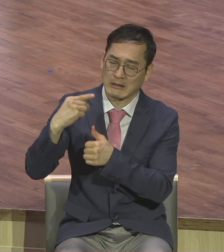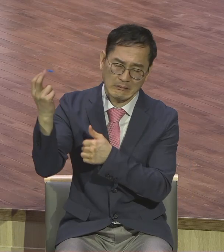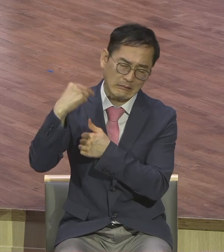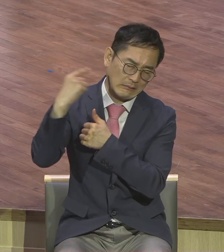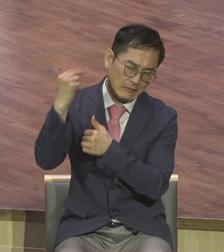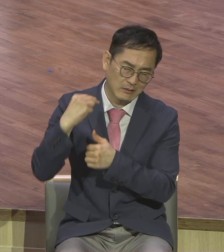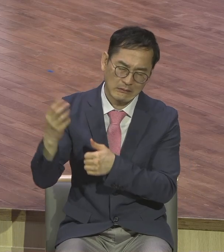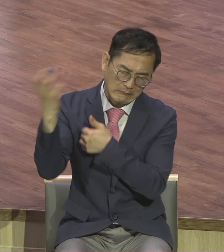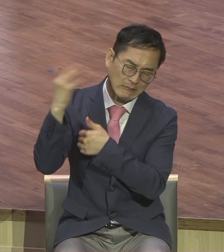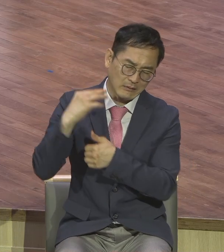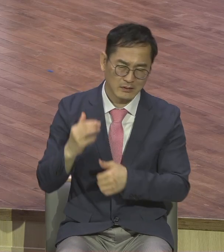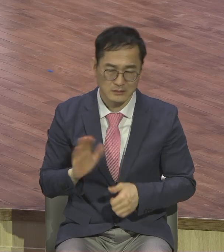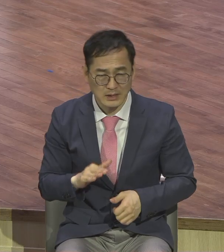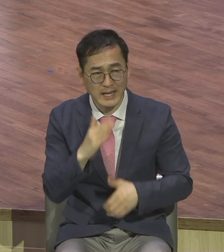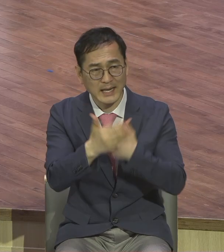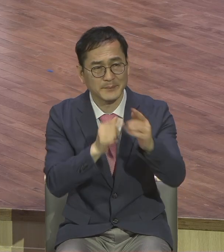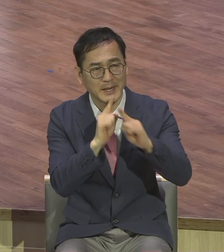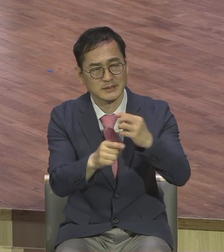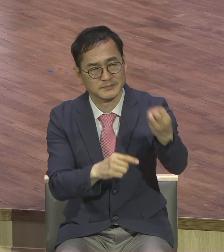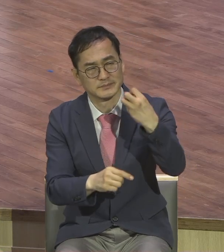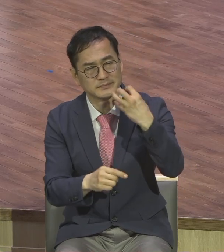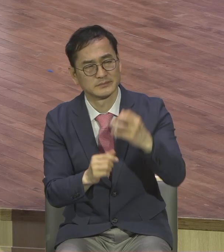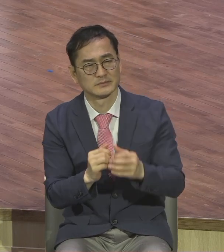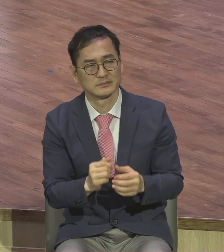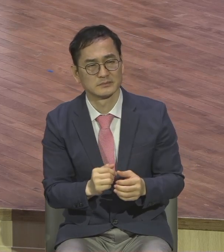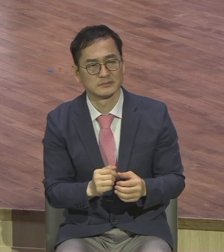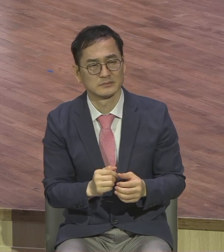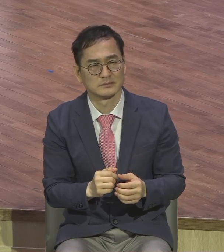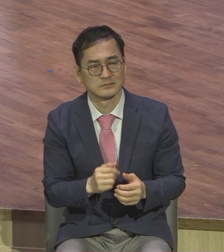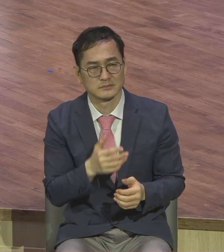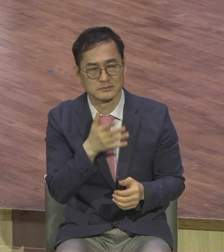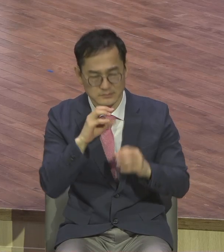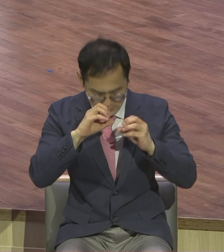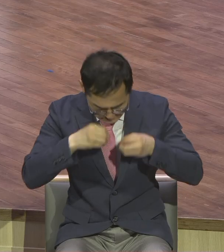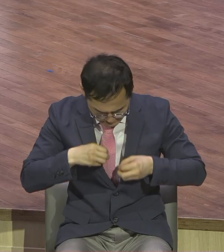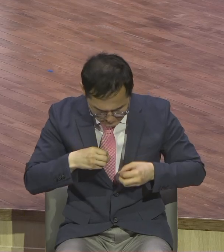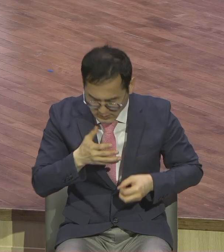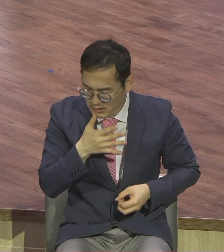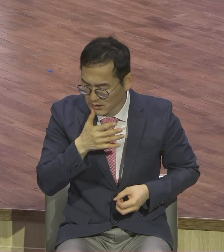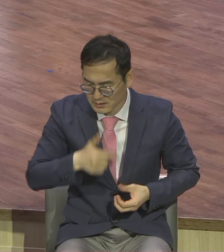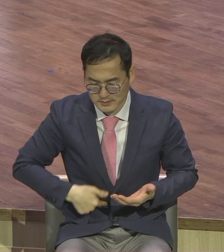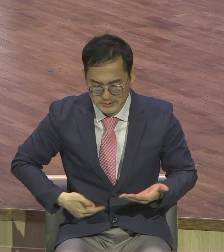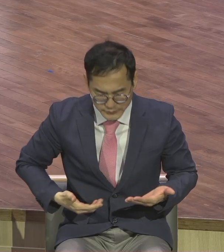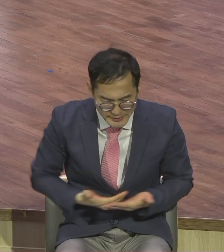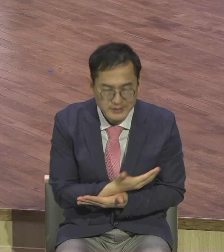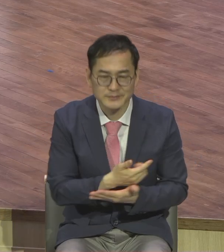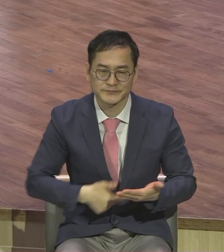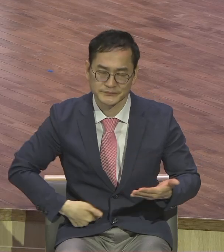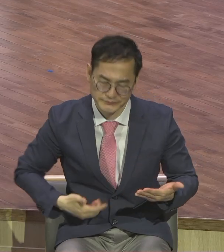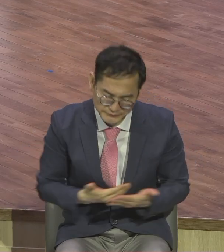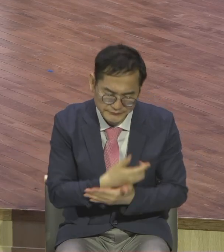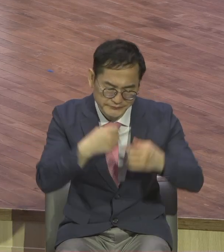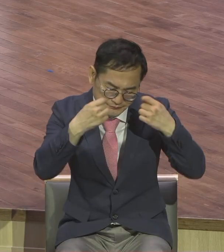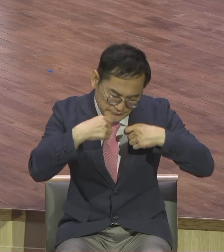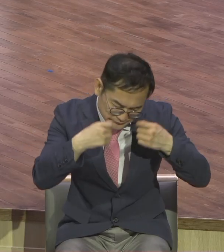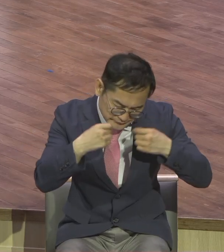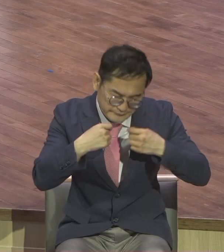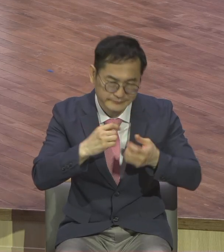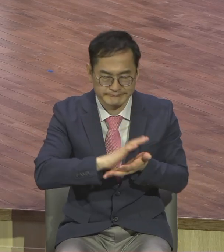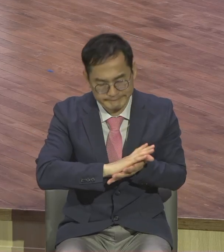하나님의 말씀을 받고 과거의 삶에서 완전히 돌이켜 새로운 삶을 살게